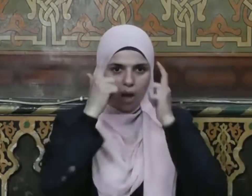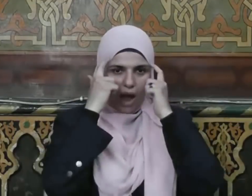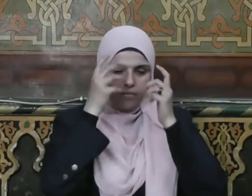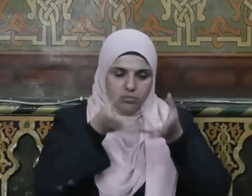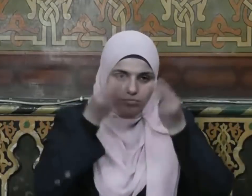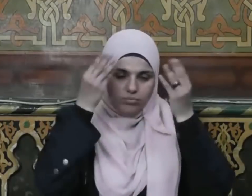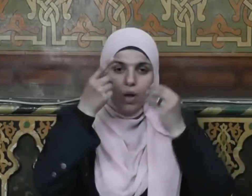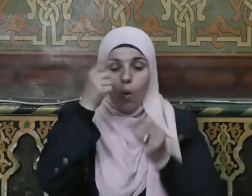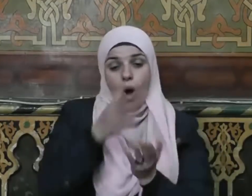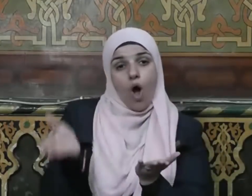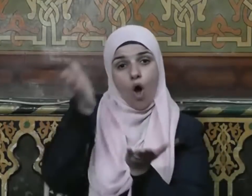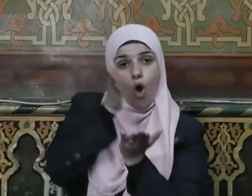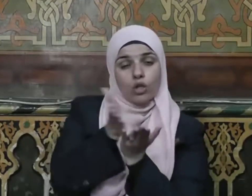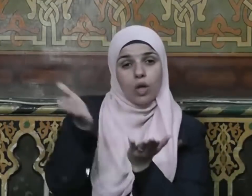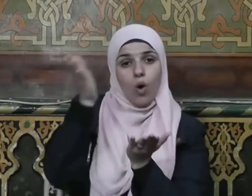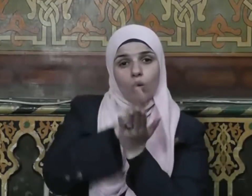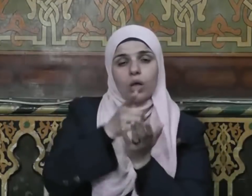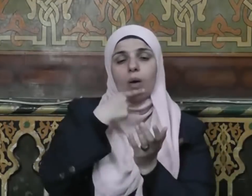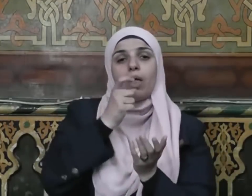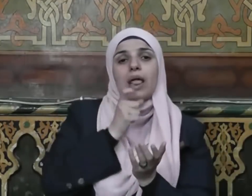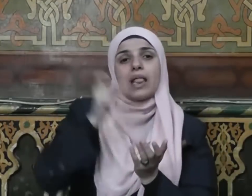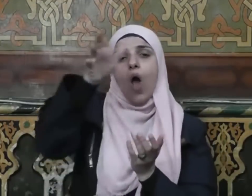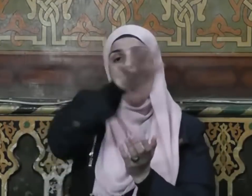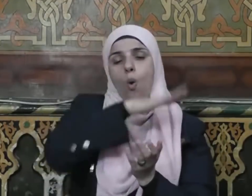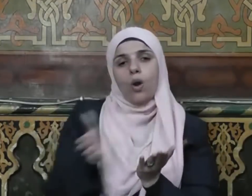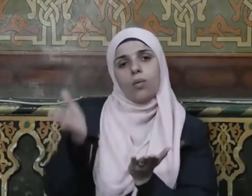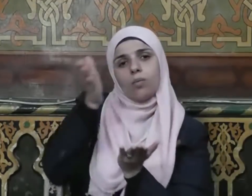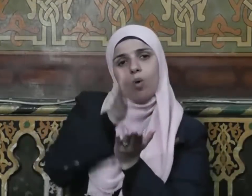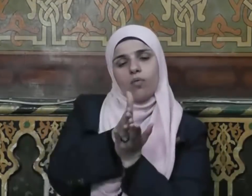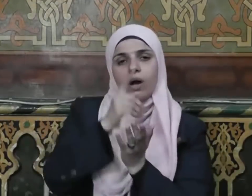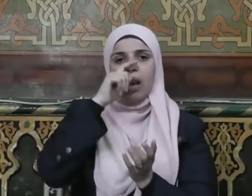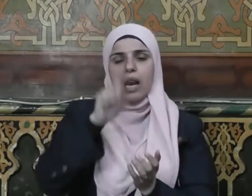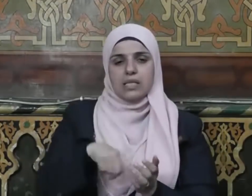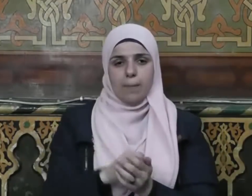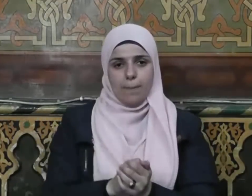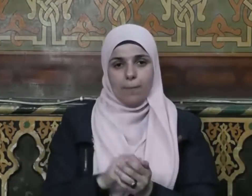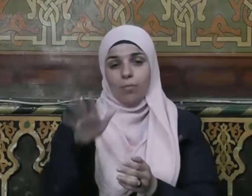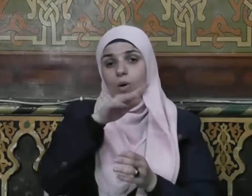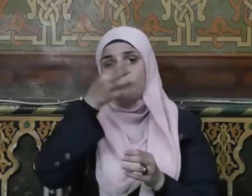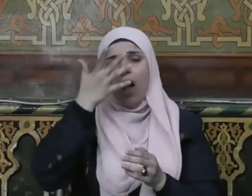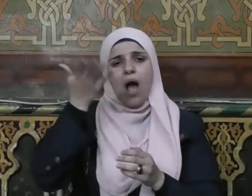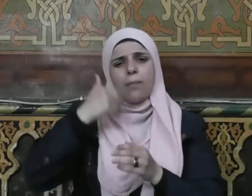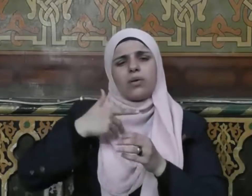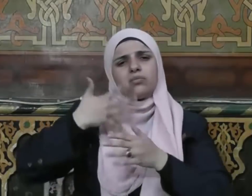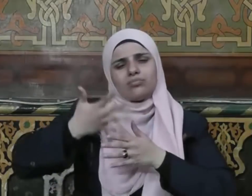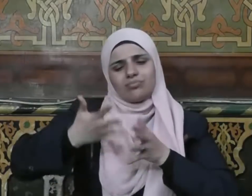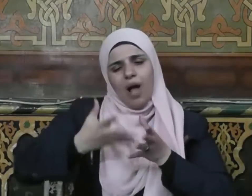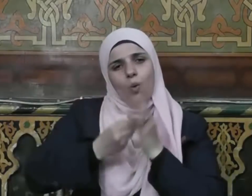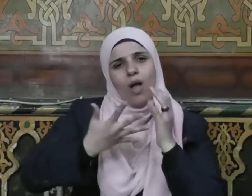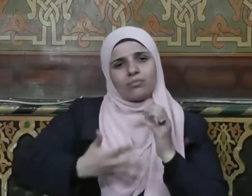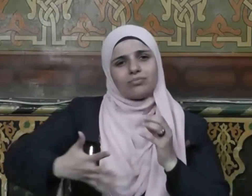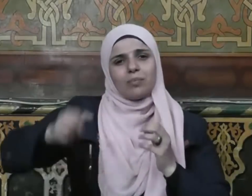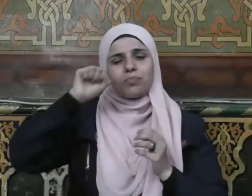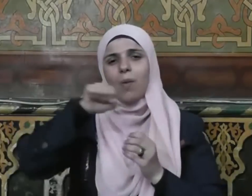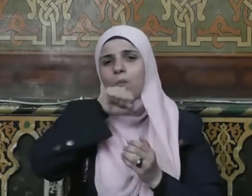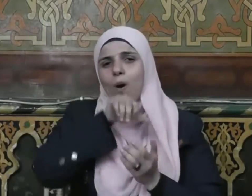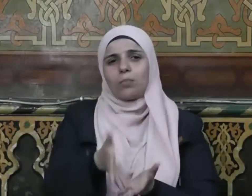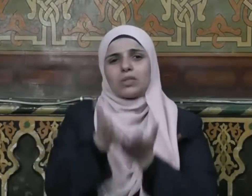وعلى هداهم يا موفق فاهتدي لقد كان لجيل الصحابة رضي الله عنهم